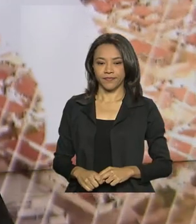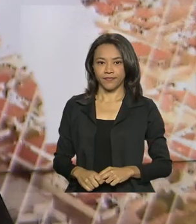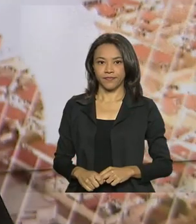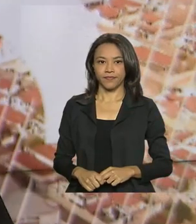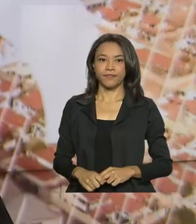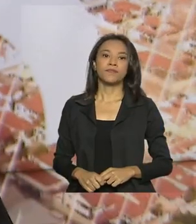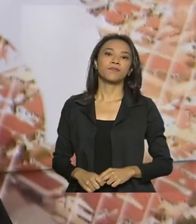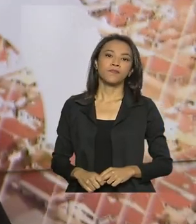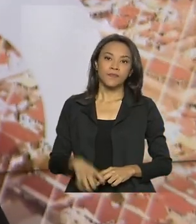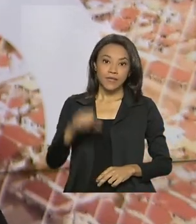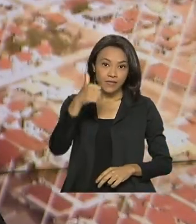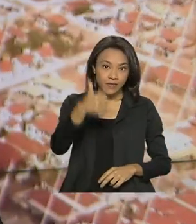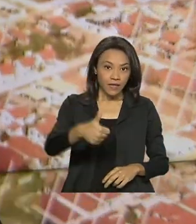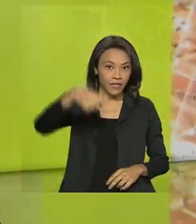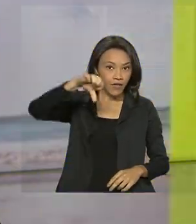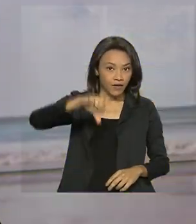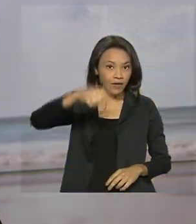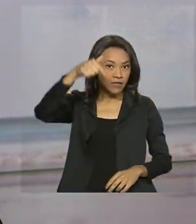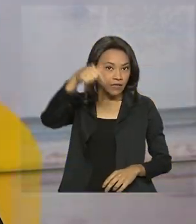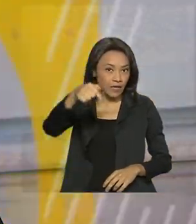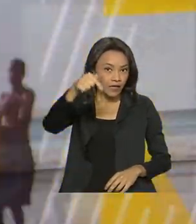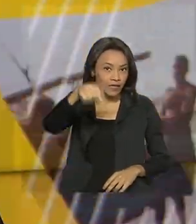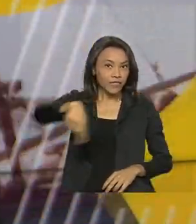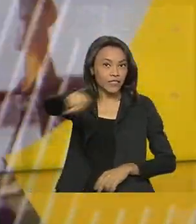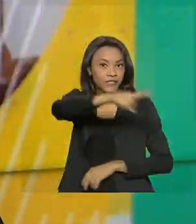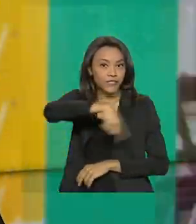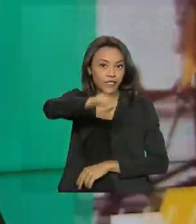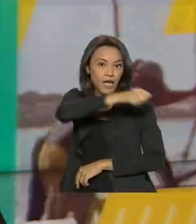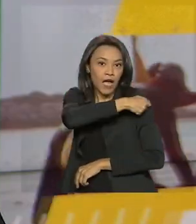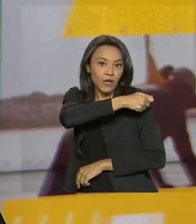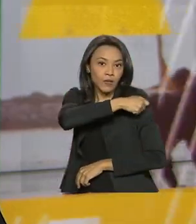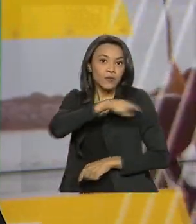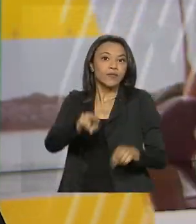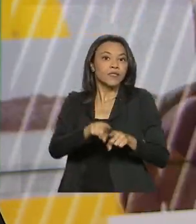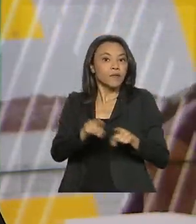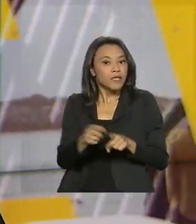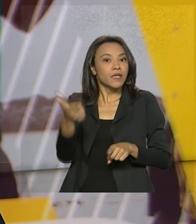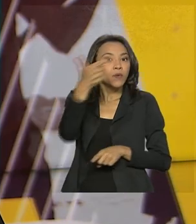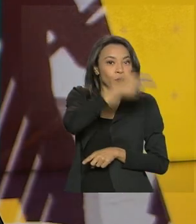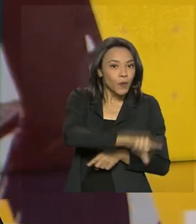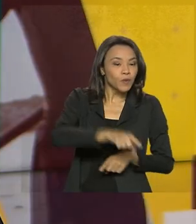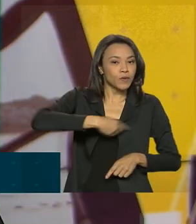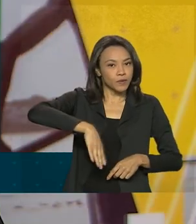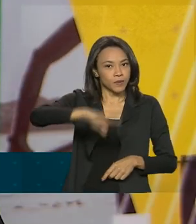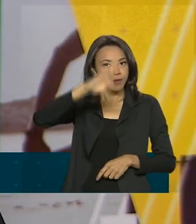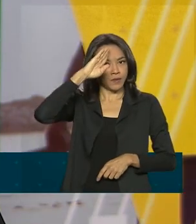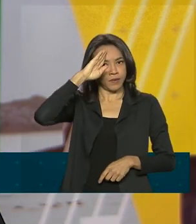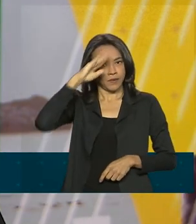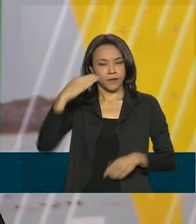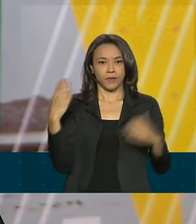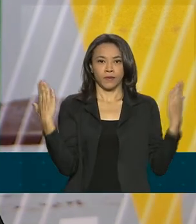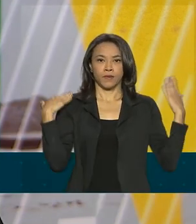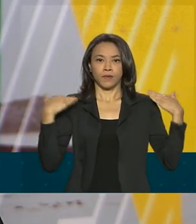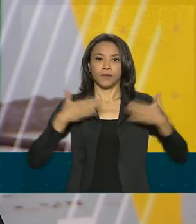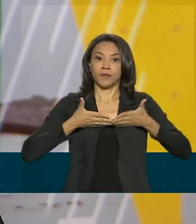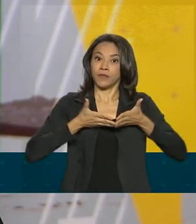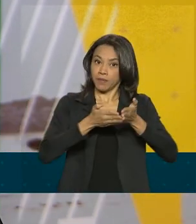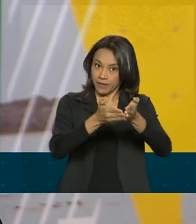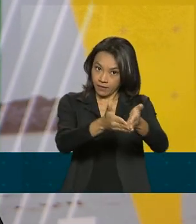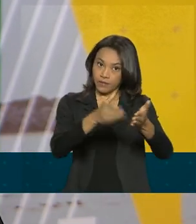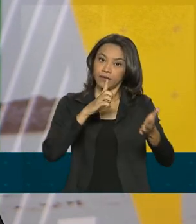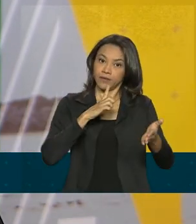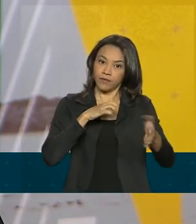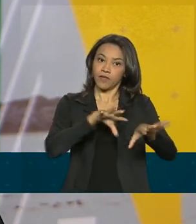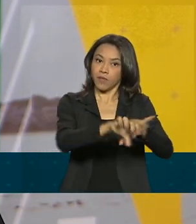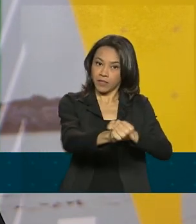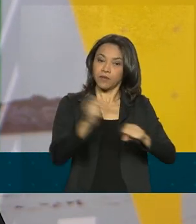E 197 alunos se formaram guardas marinha na Escola Naval no Rio de Janeiro. O presidente Jair Bolsonaro também